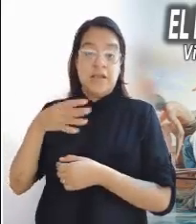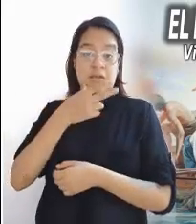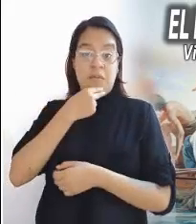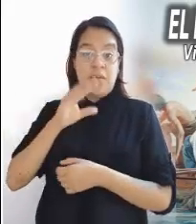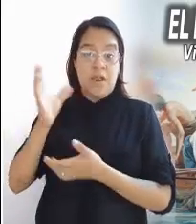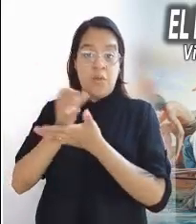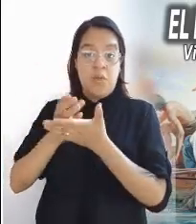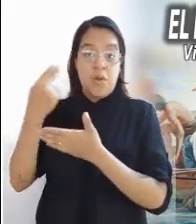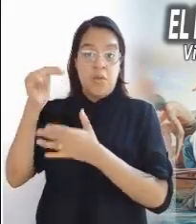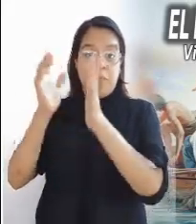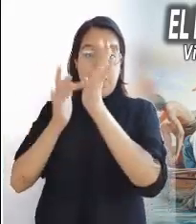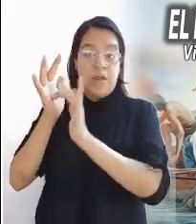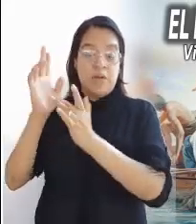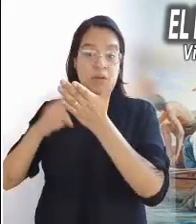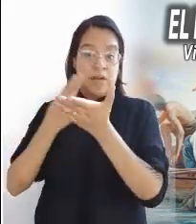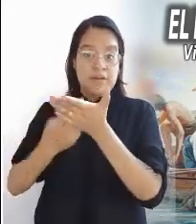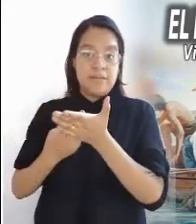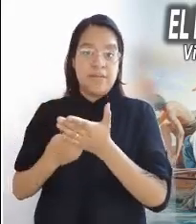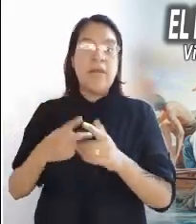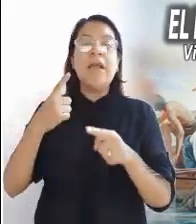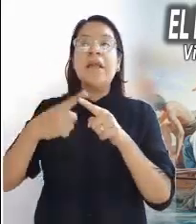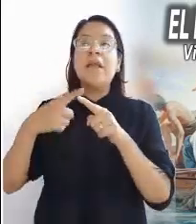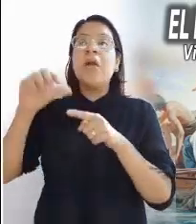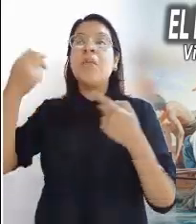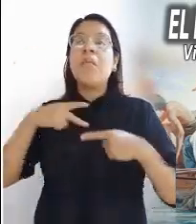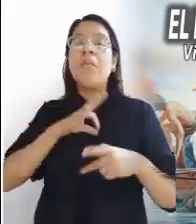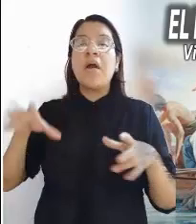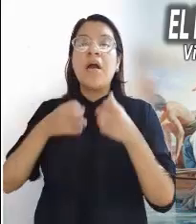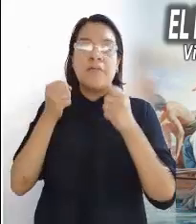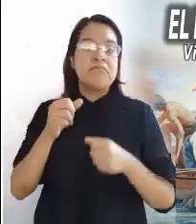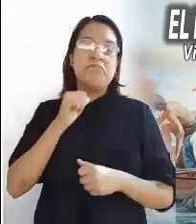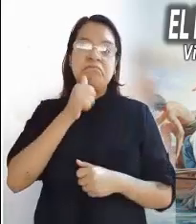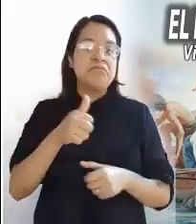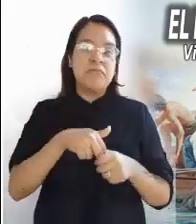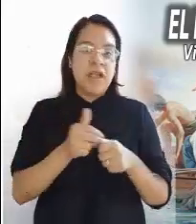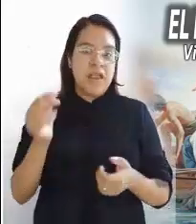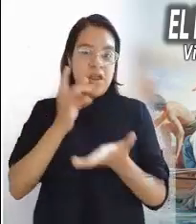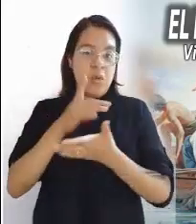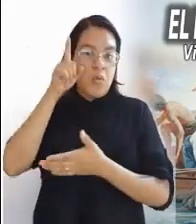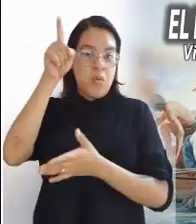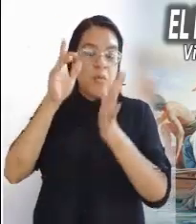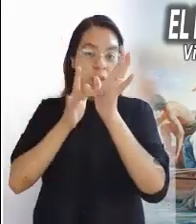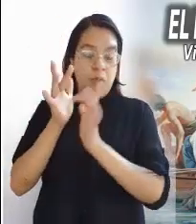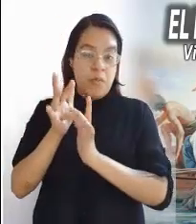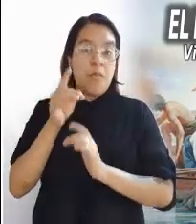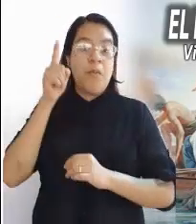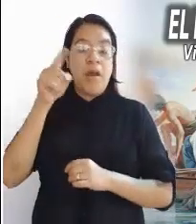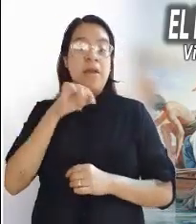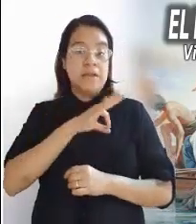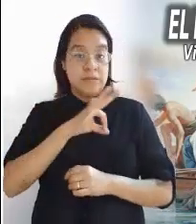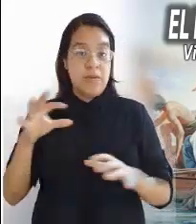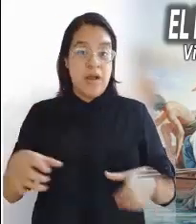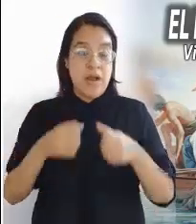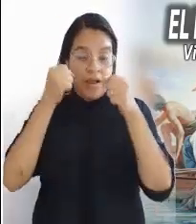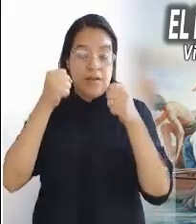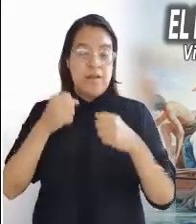Nazaret. Ningún otro puede salvarnos, pues él es la piedra angular. Él es el único capaz de